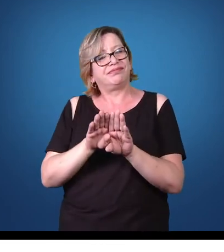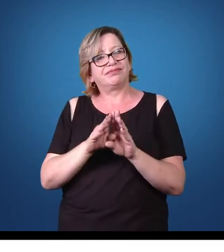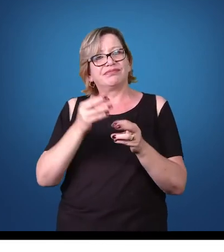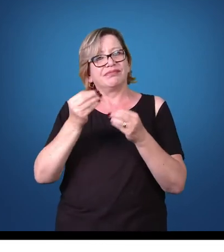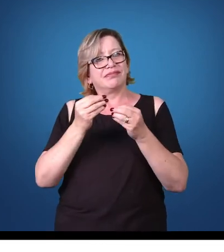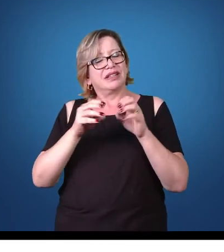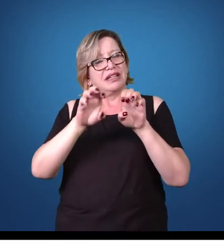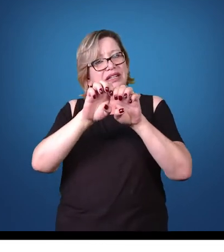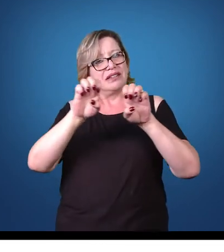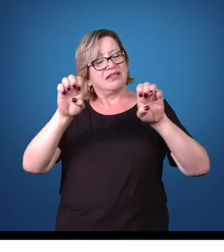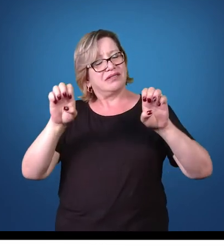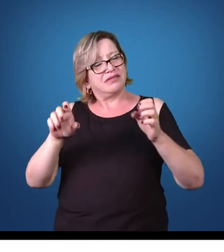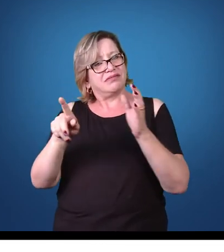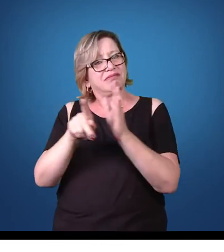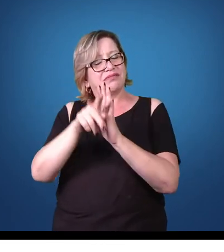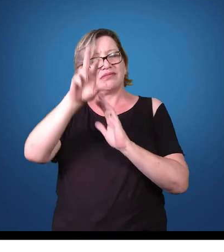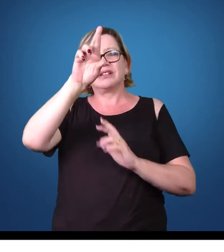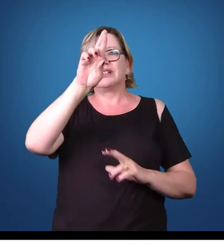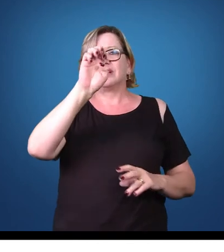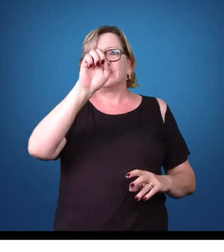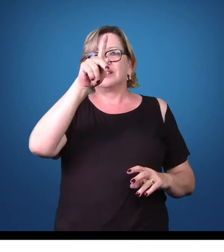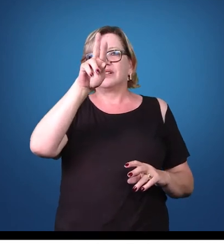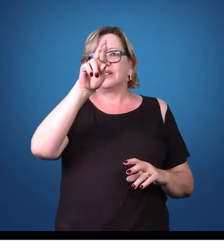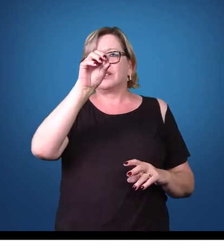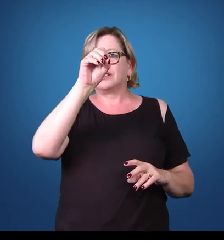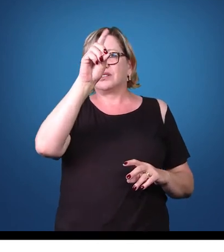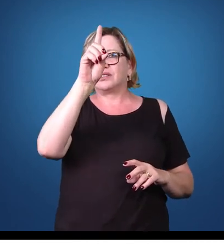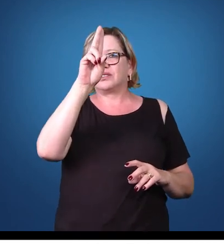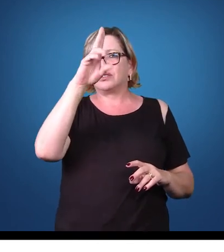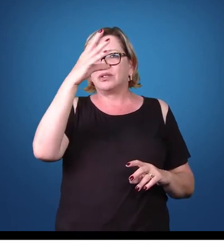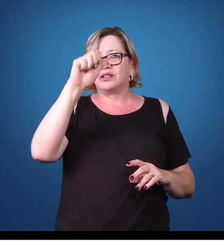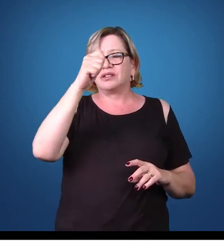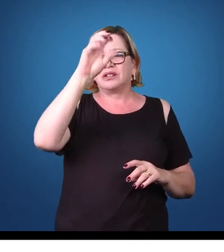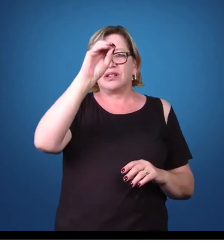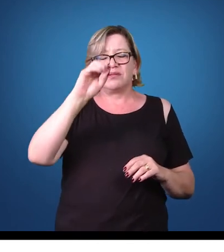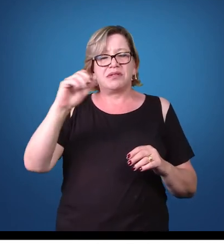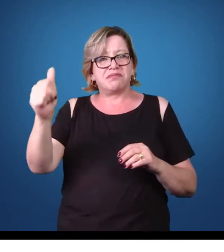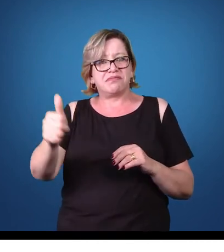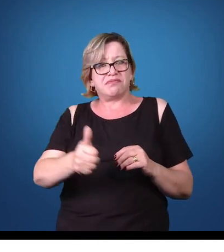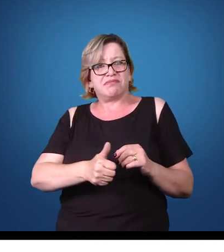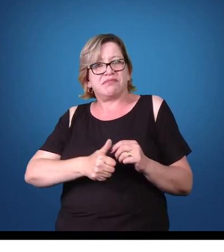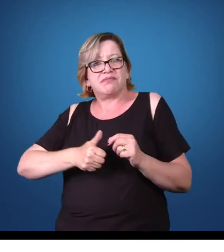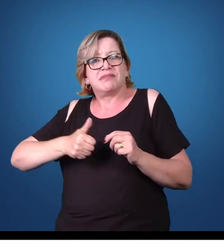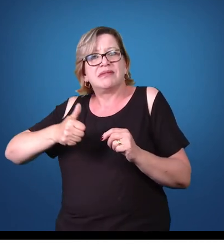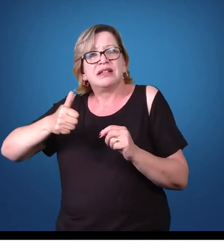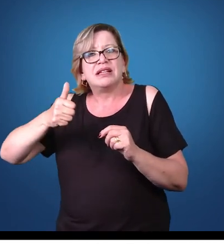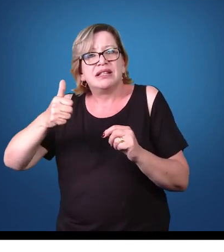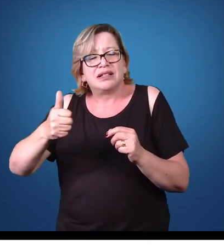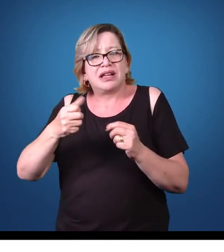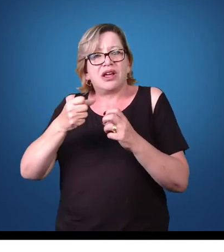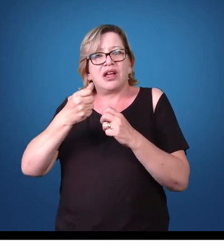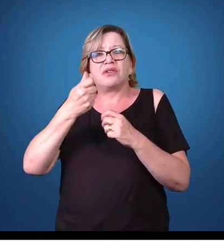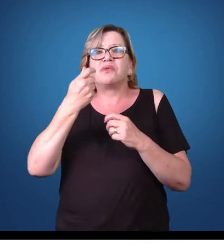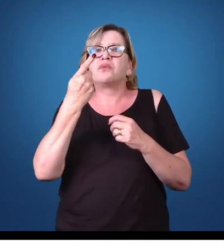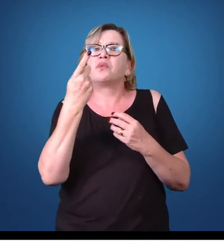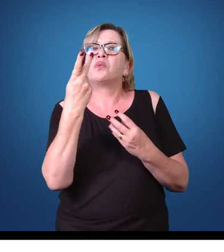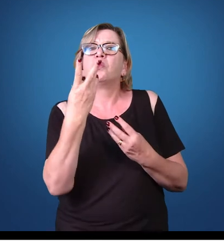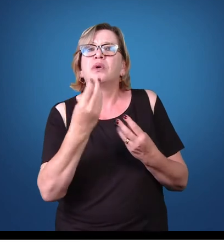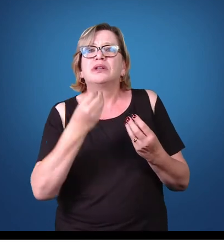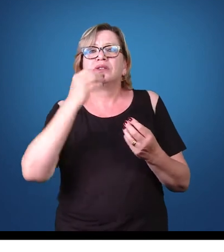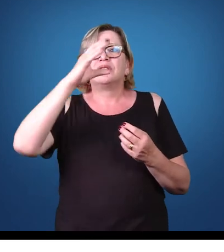estruturas reprodutivas é relacionada a maximizar a quantidade de